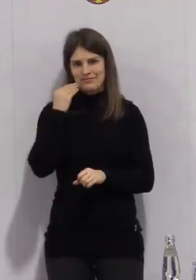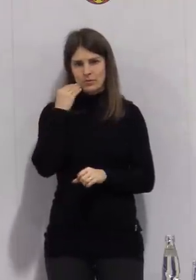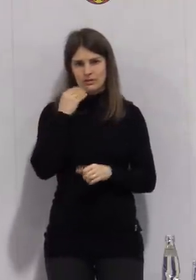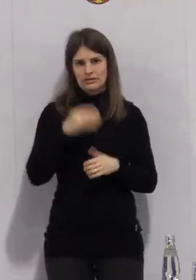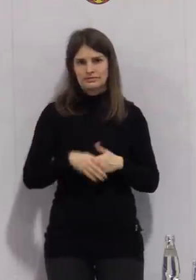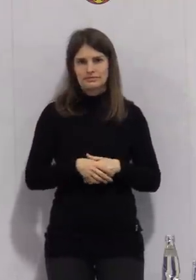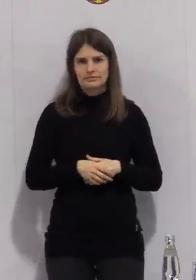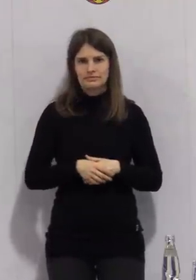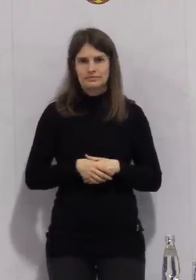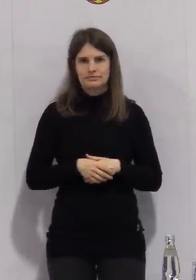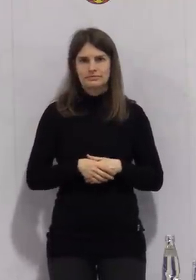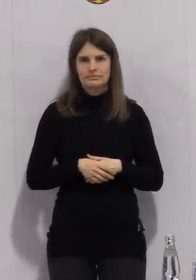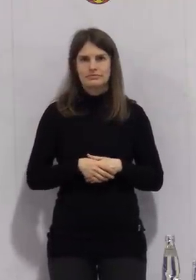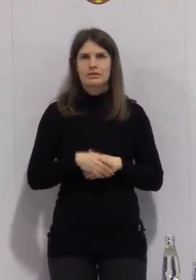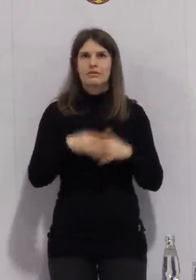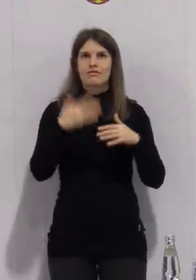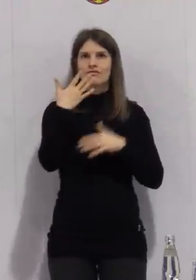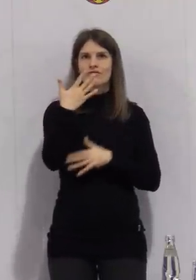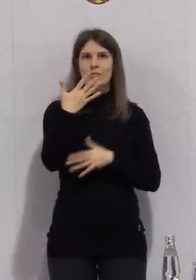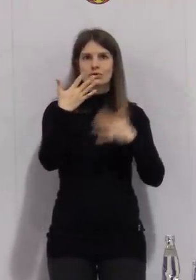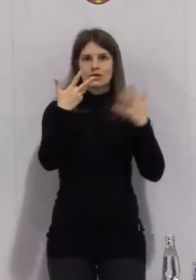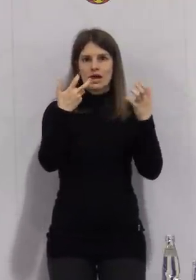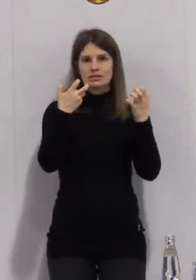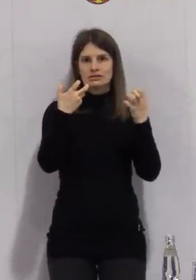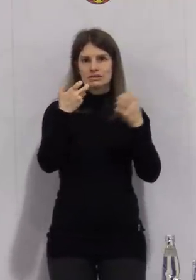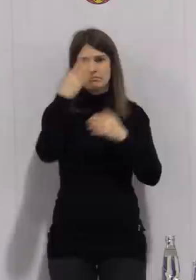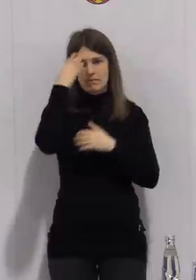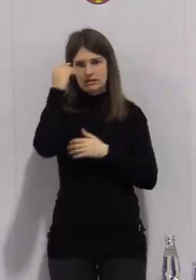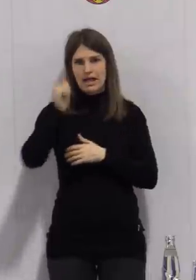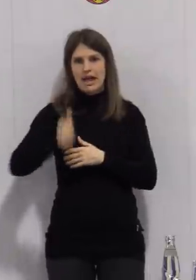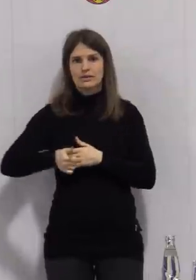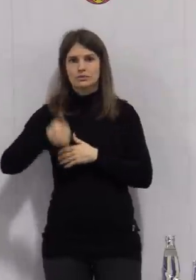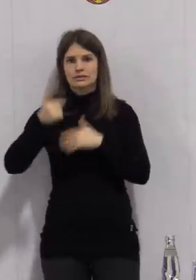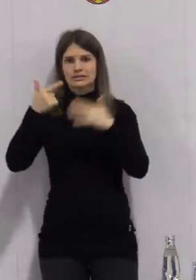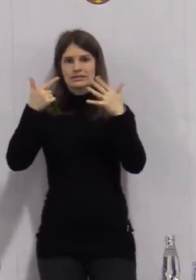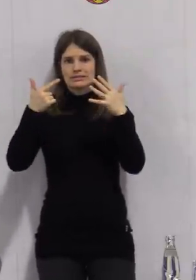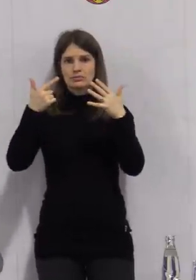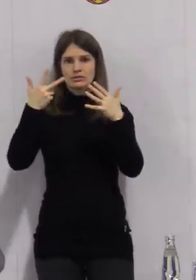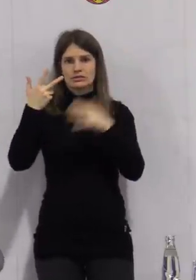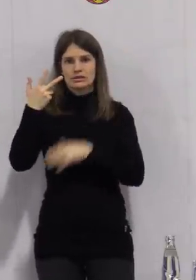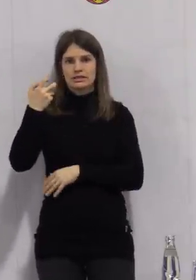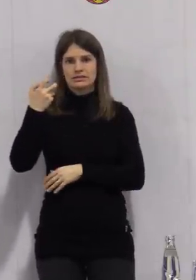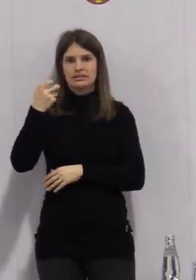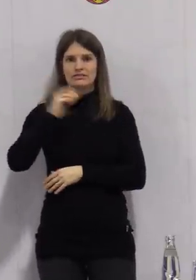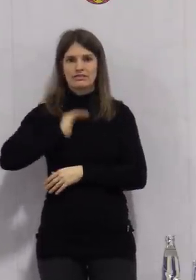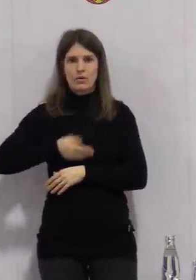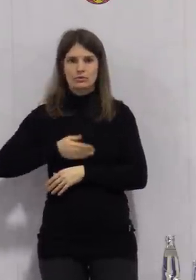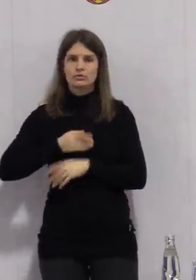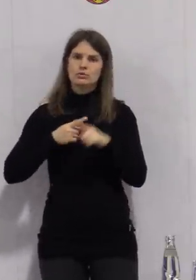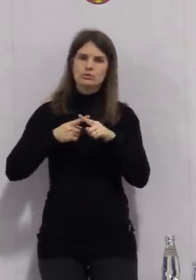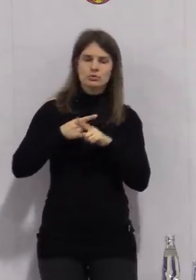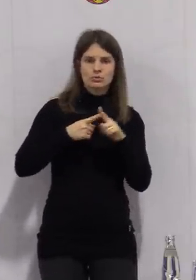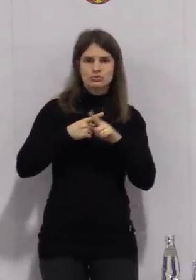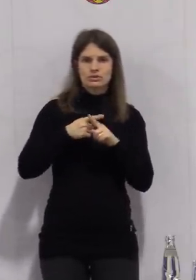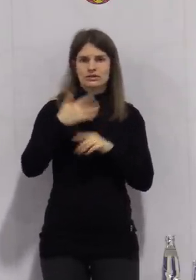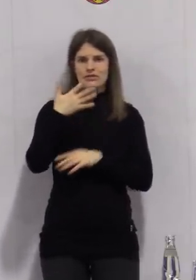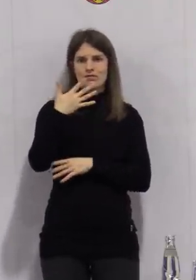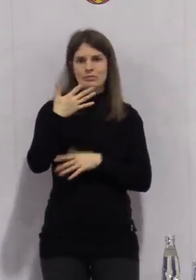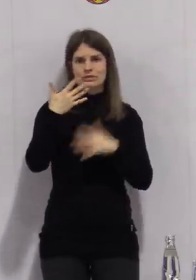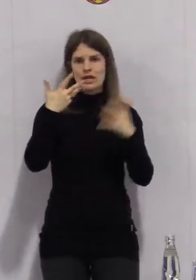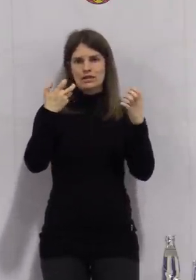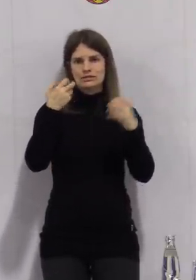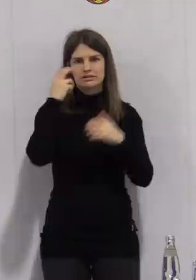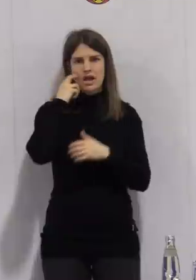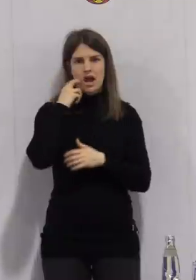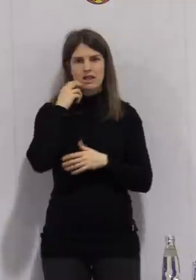betrifft 85 Männer und 137 Frauen, welche mit einem Durchschnittsalter von 85 Jahren verstorben